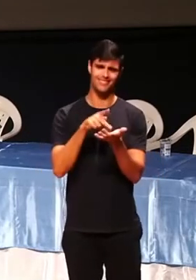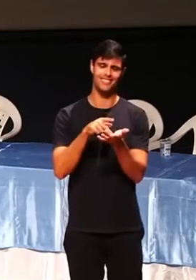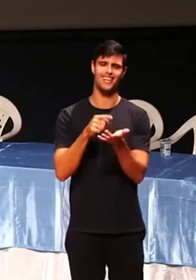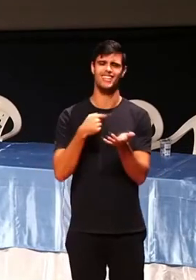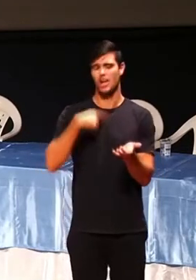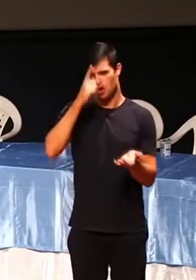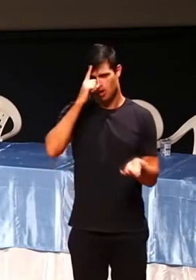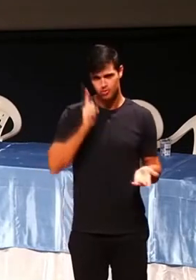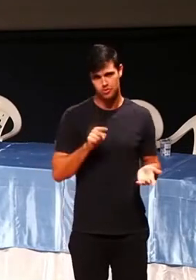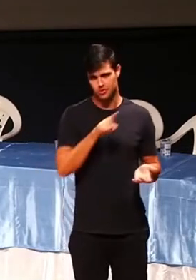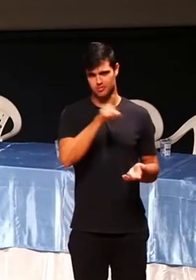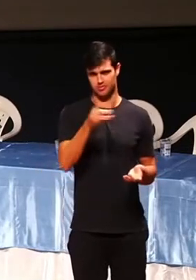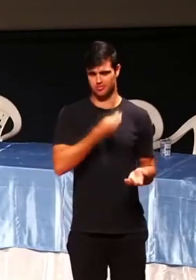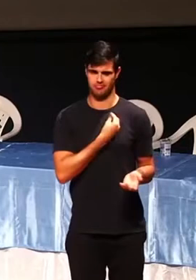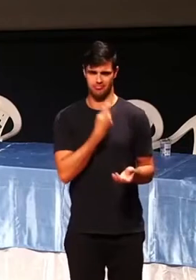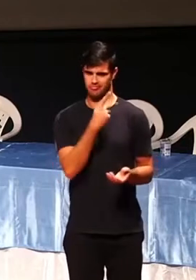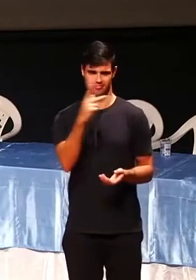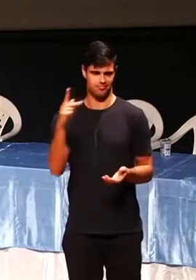melhorar a sua realidade.